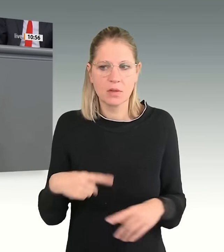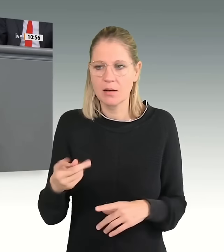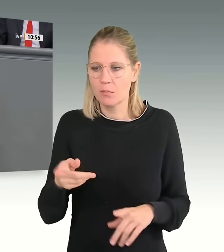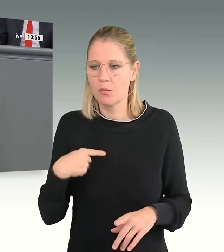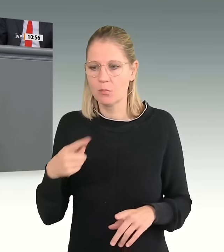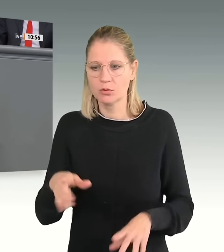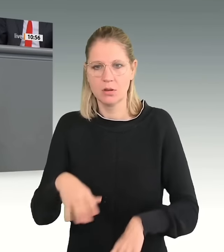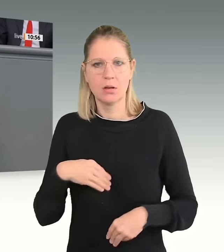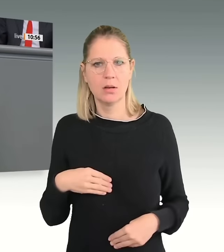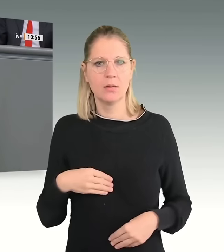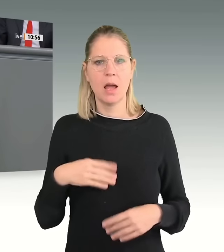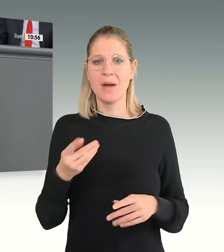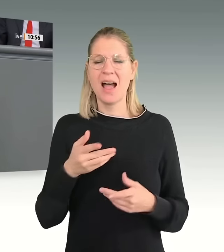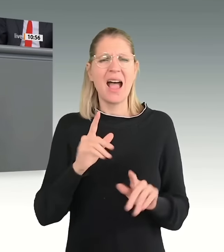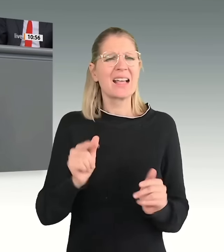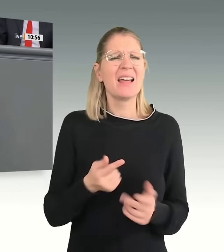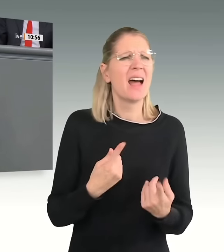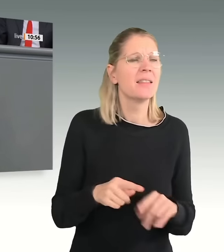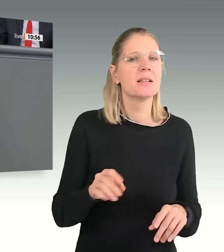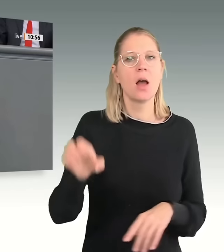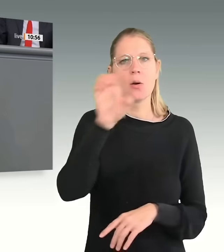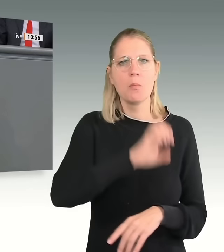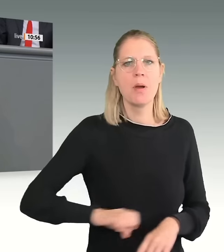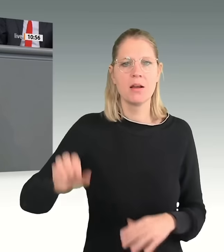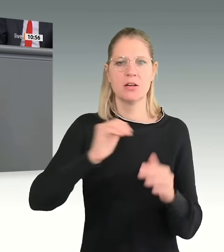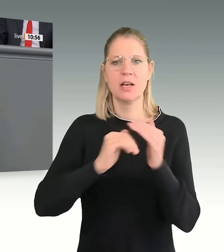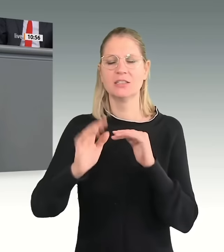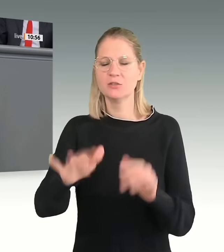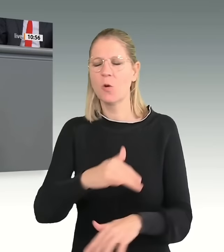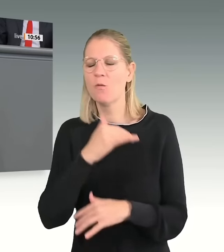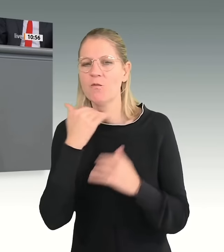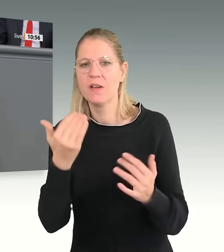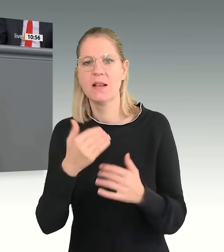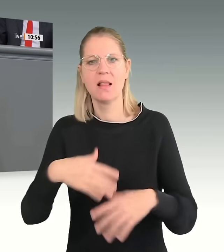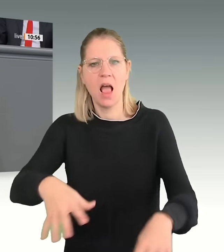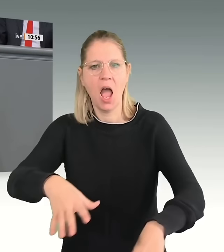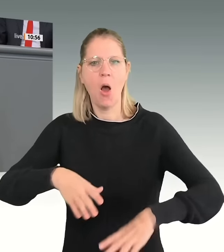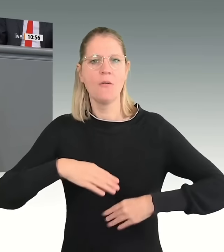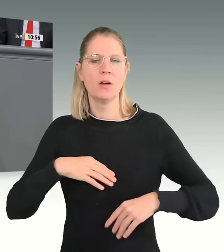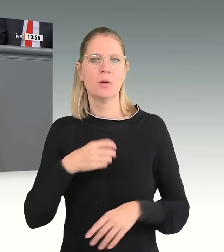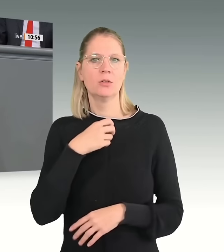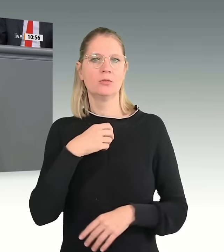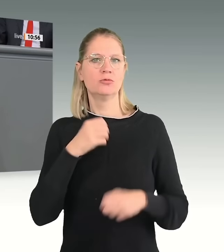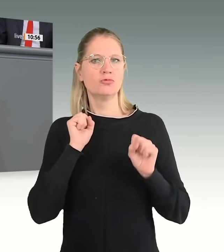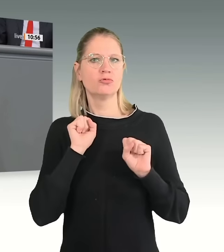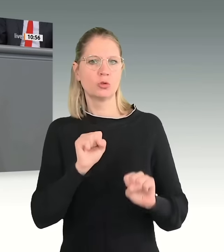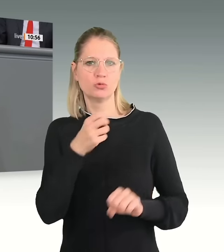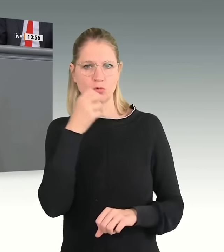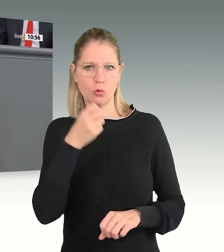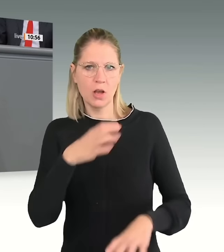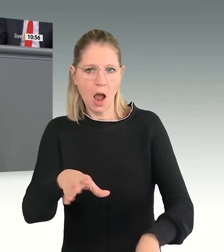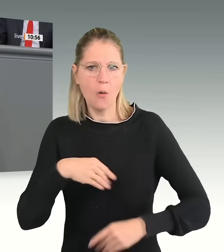waren es 3,08 Millionen Schutzsuchende in Deutschland. Aber wir müssen auch unseren gegenwärtigen Verantwortungen